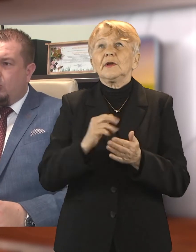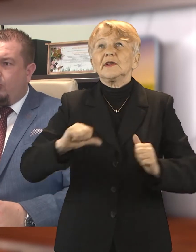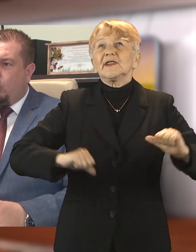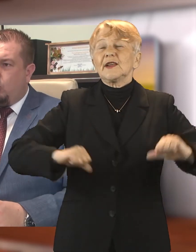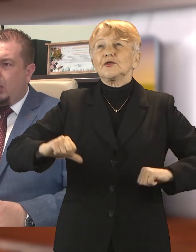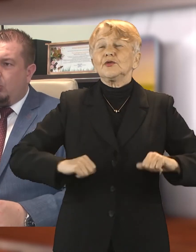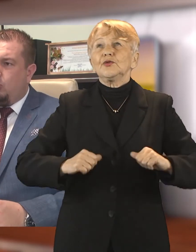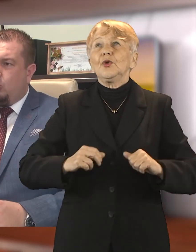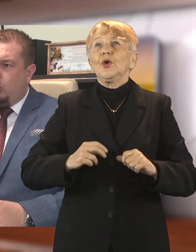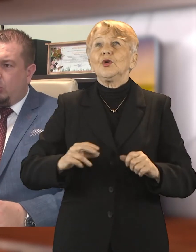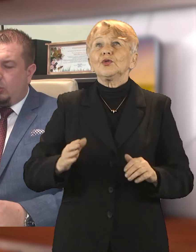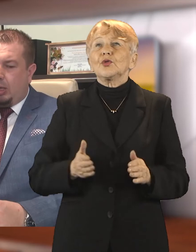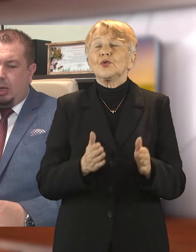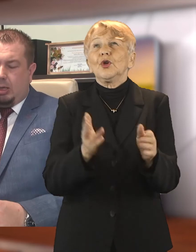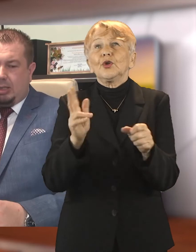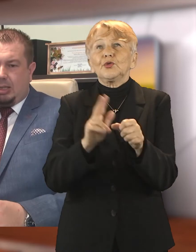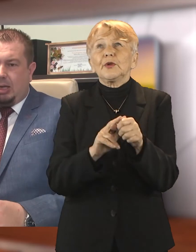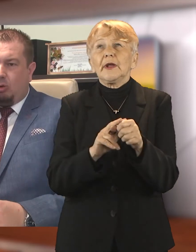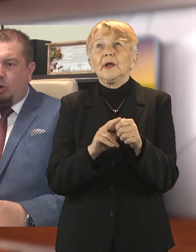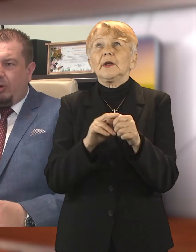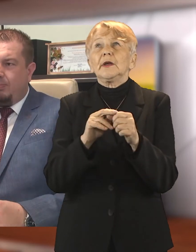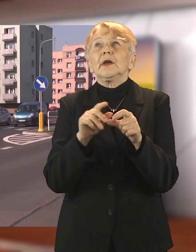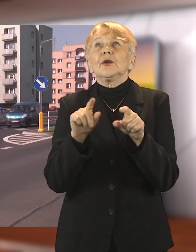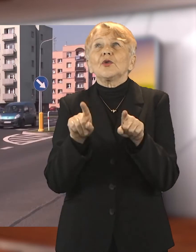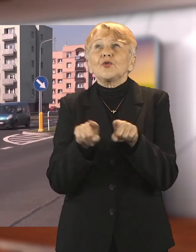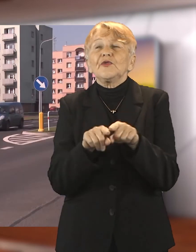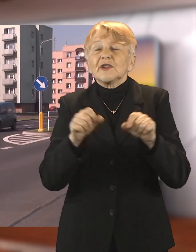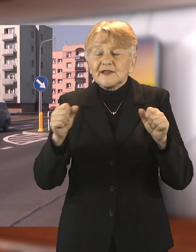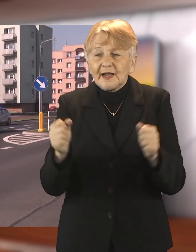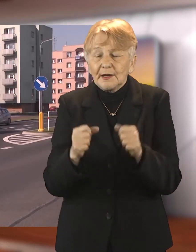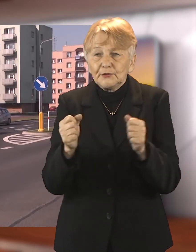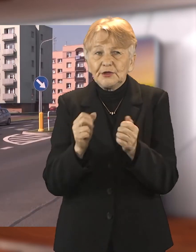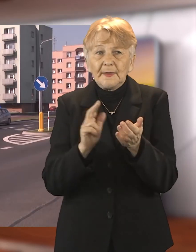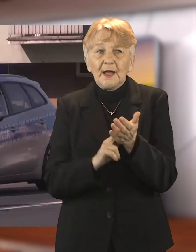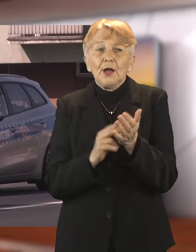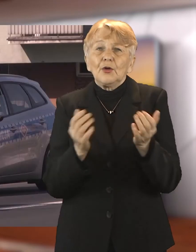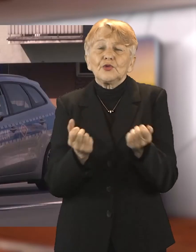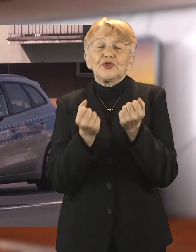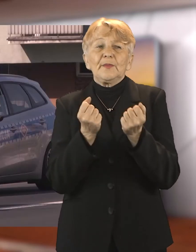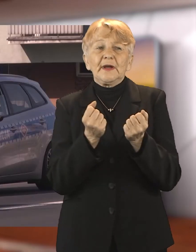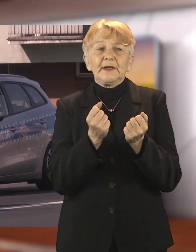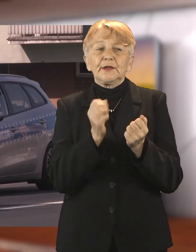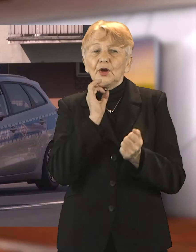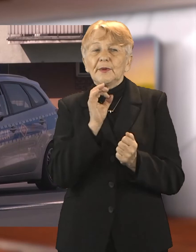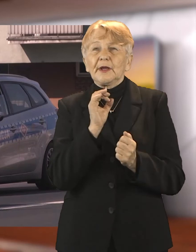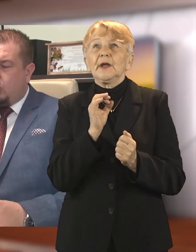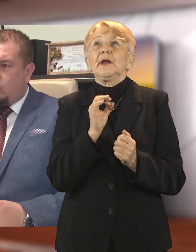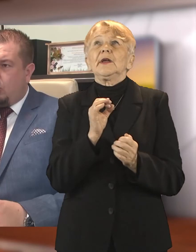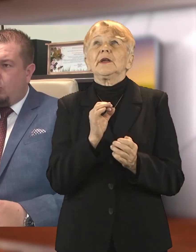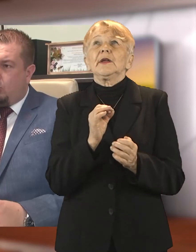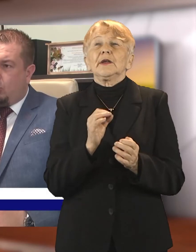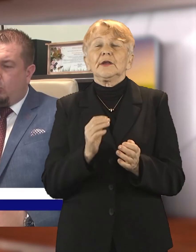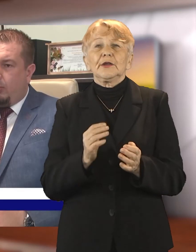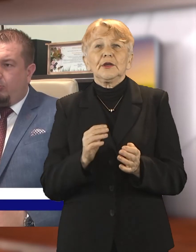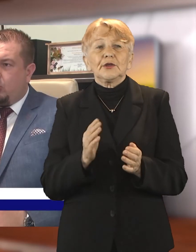również wykonuje, ale i utrzymuje tutaj te zadania drogowe. Starostwo przekaże także środki do powiatowego zarządu dróg. Od